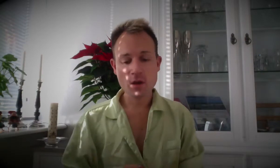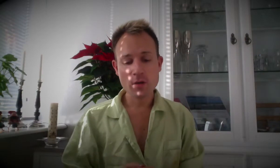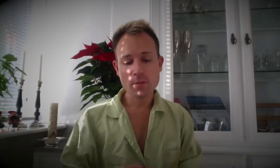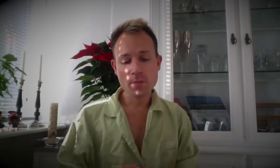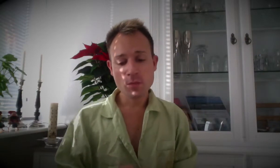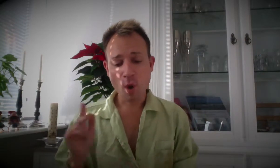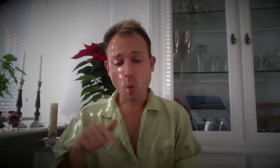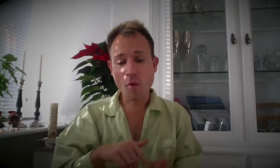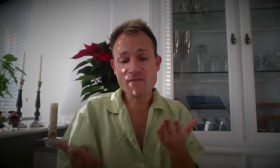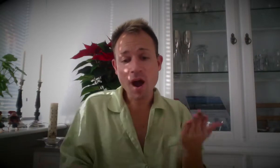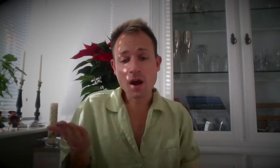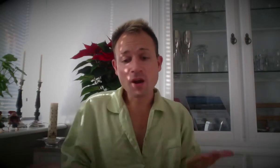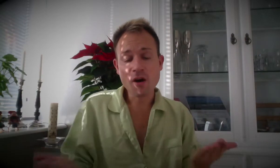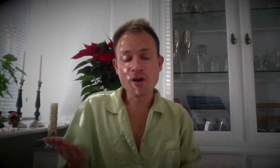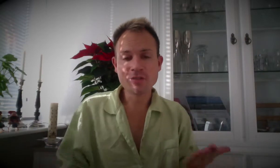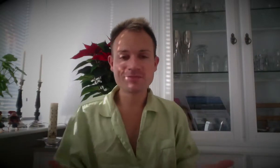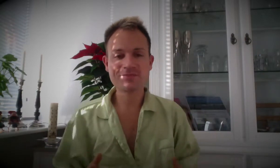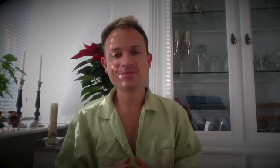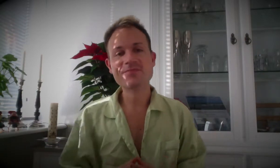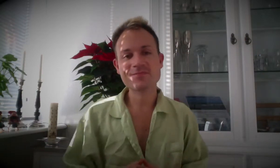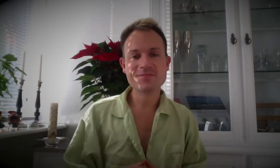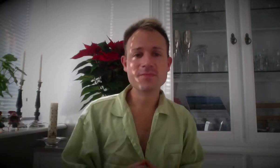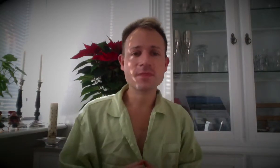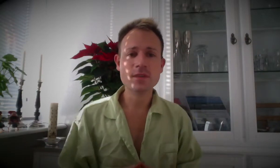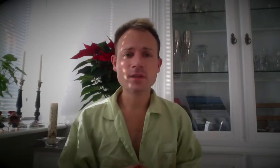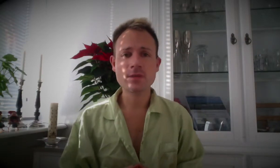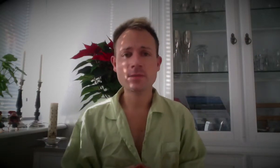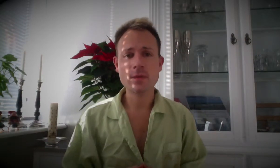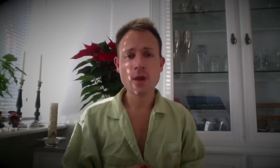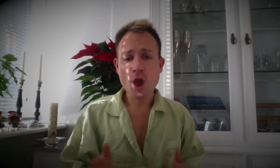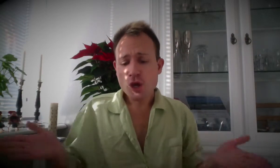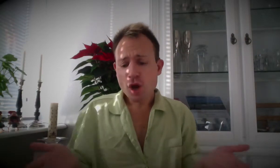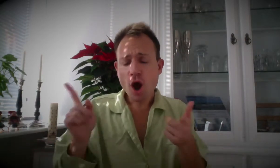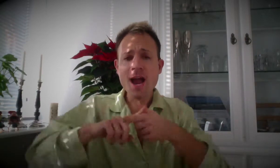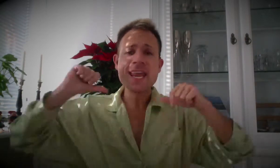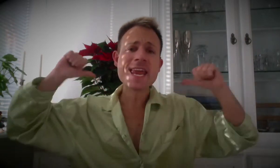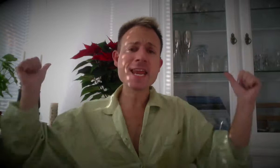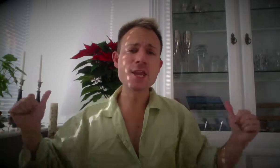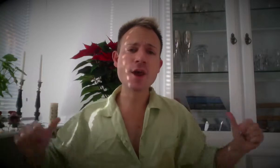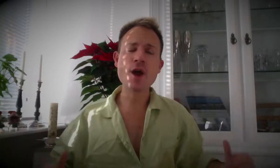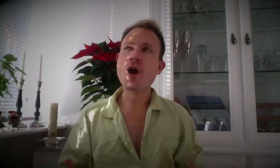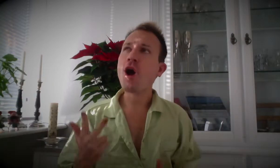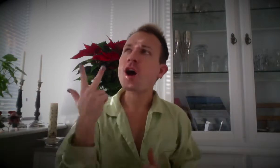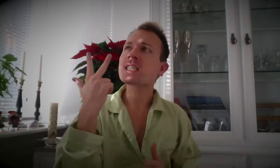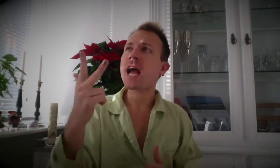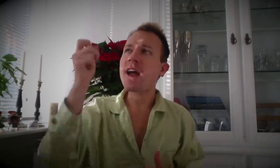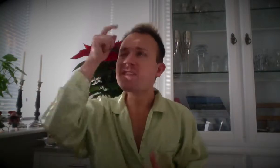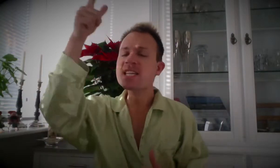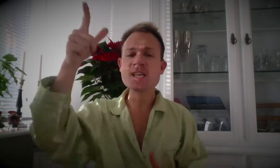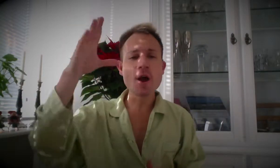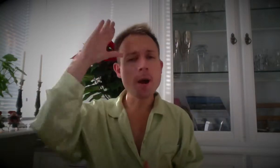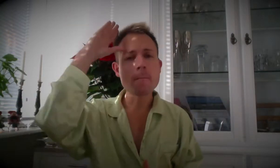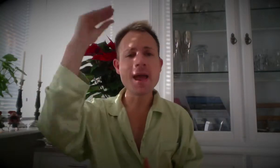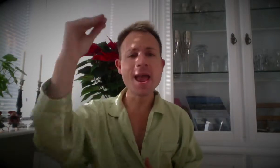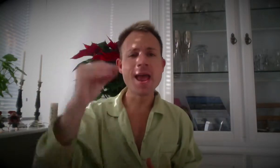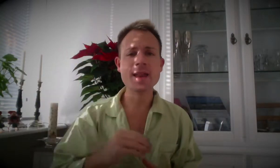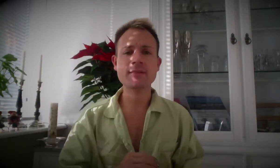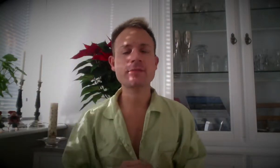når hun var glad. Hyrter og engle og trevise mænd,